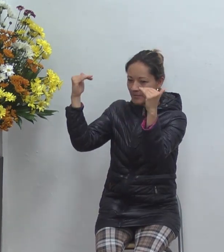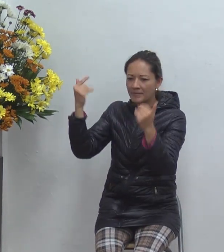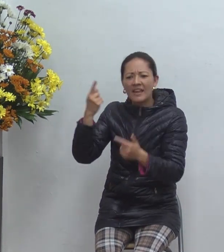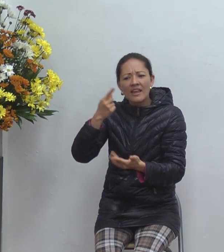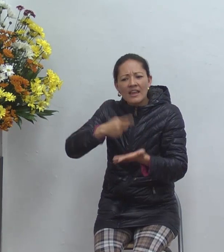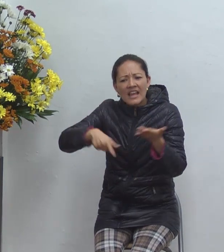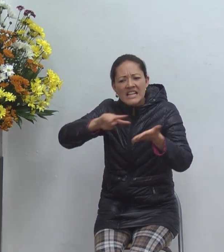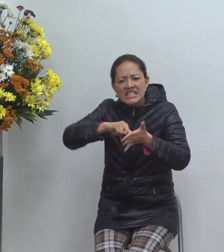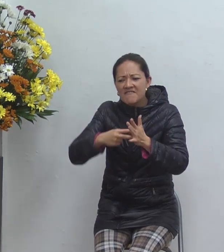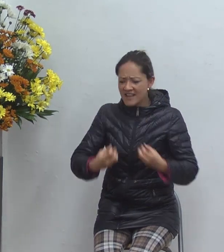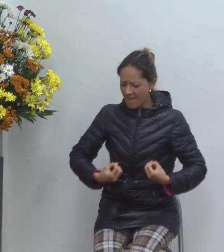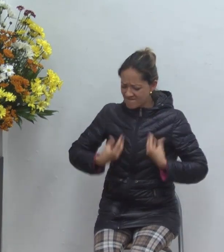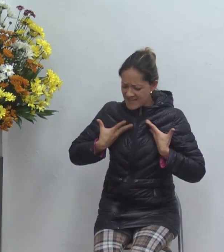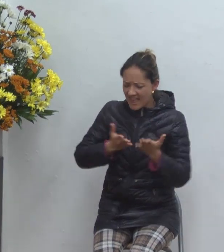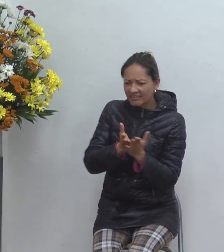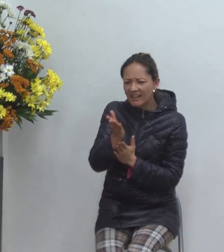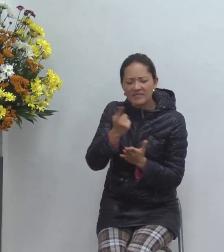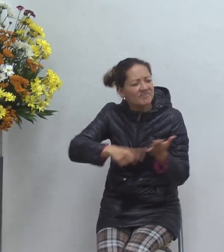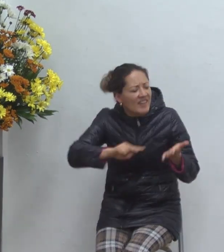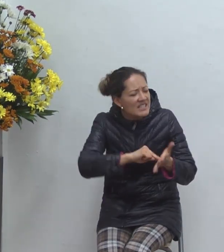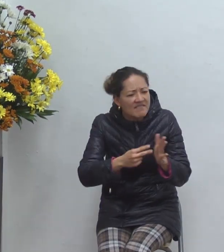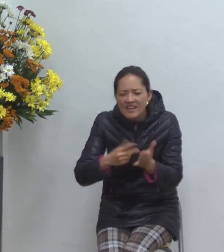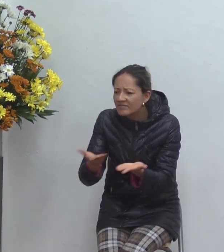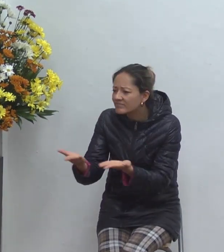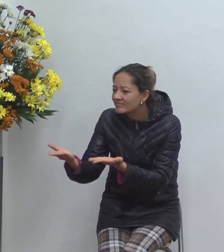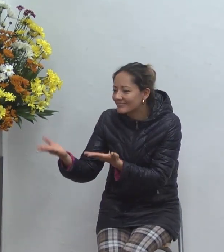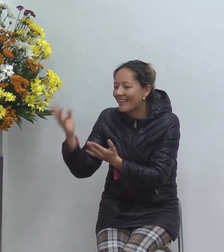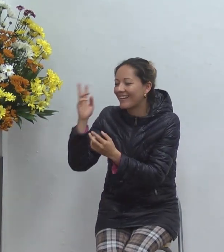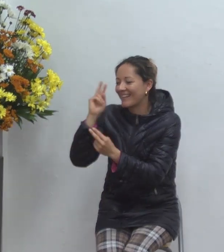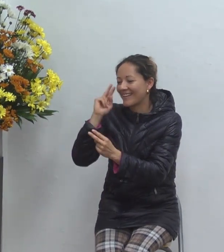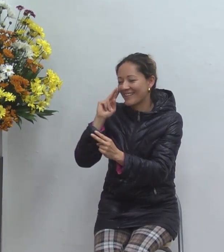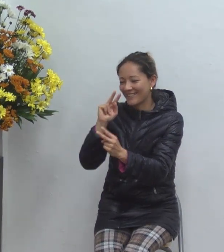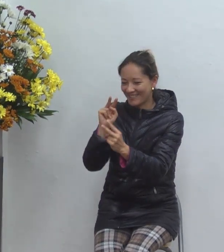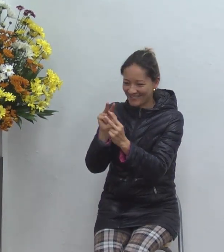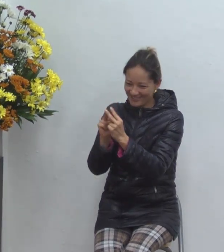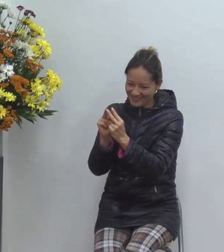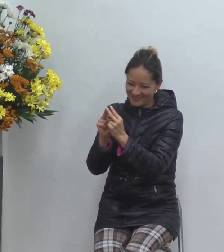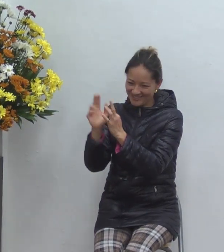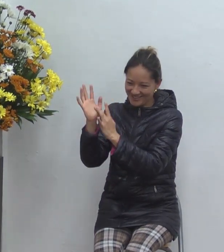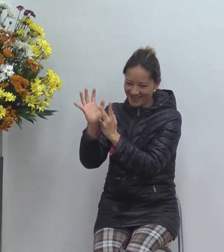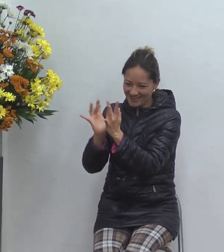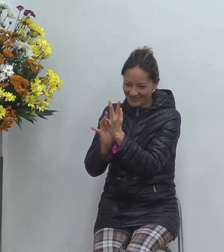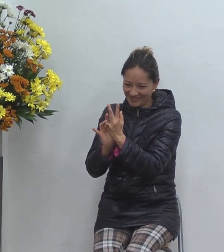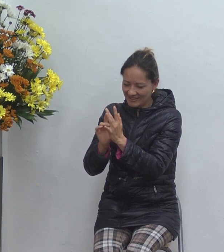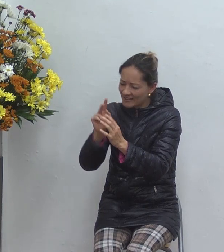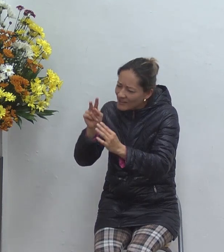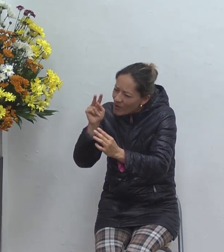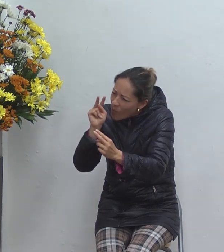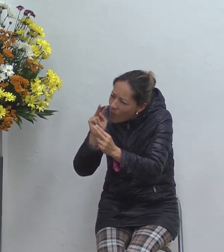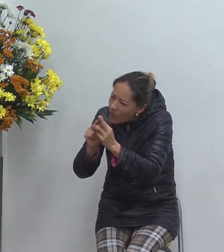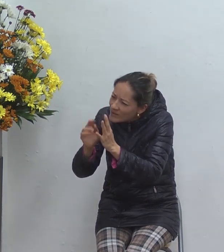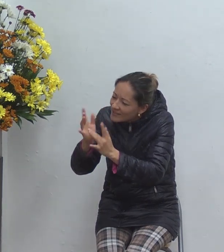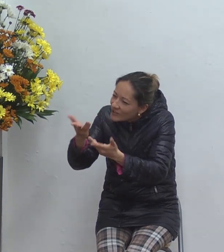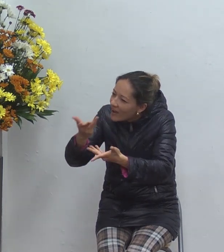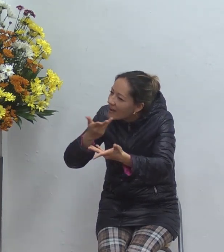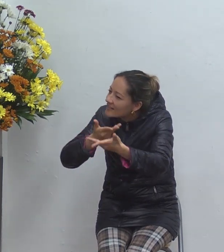comunión la comunión íntima es poder tener la relación con él no hay otra manera